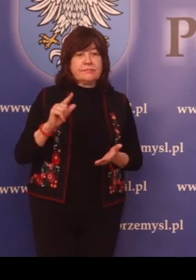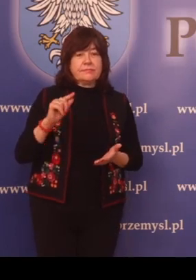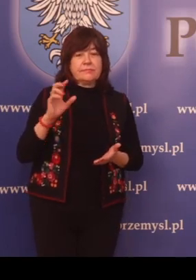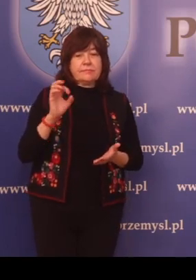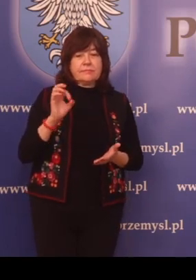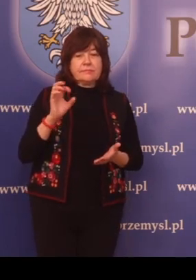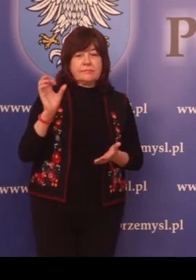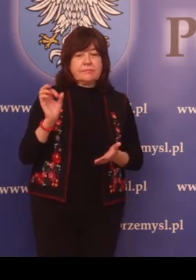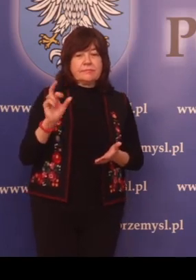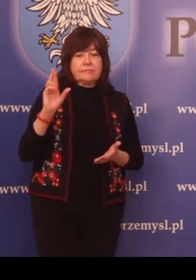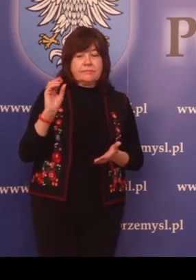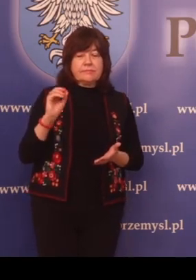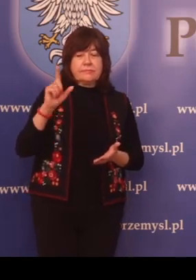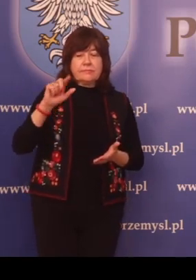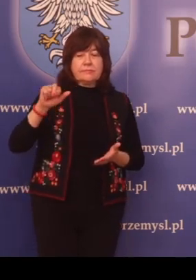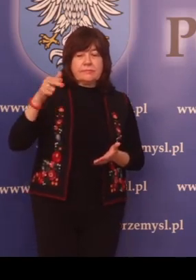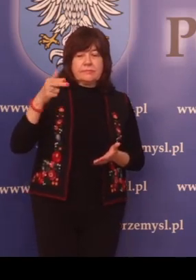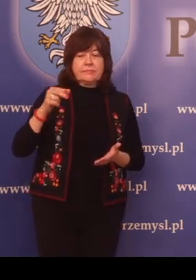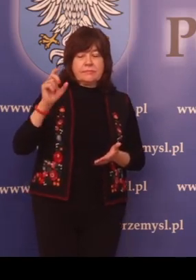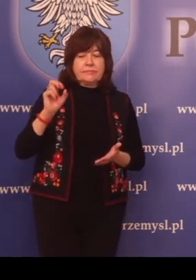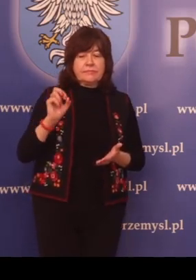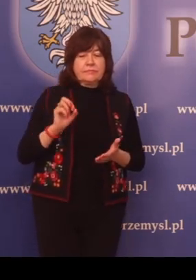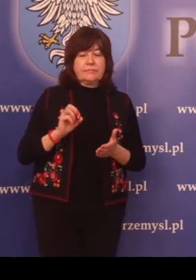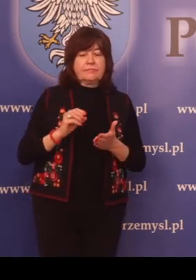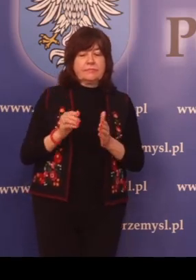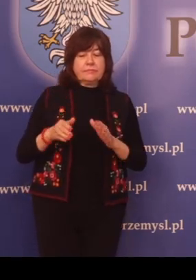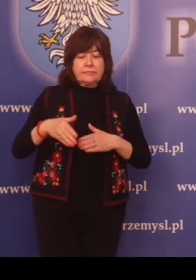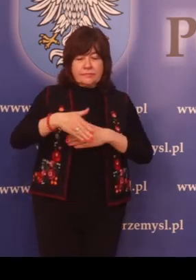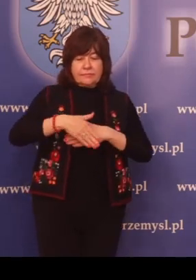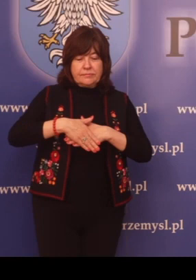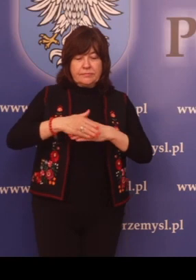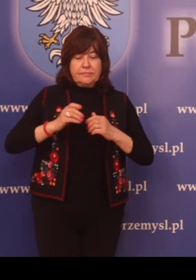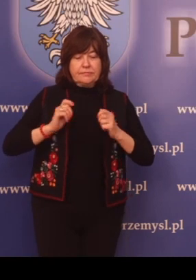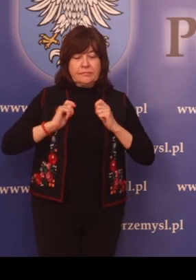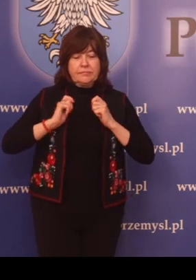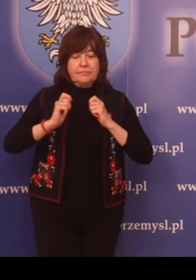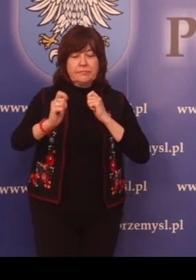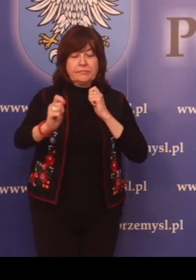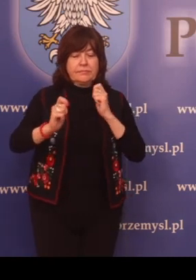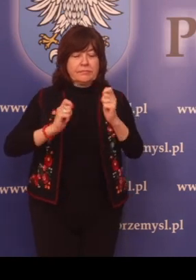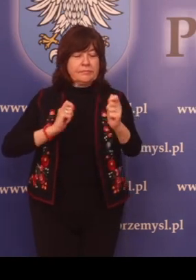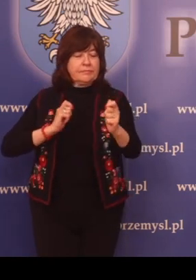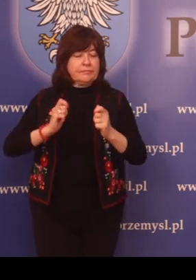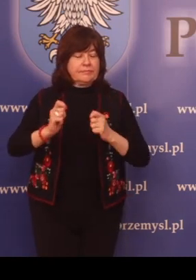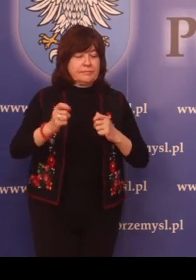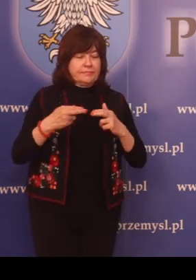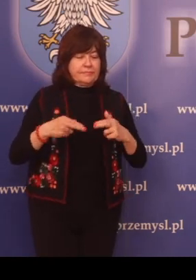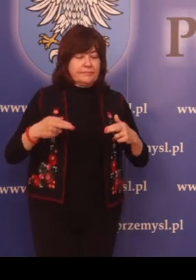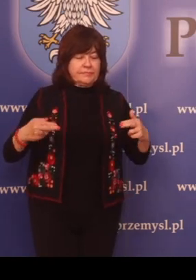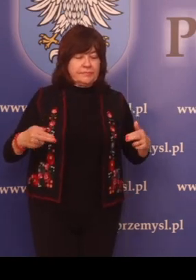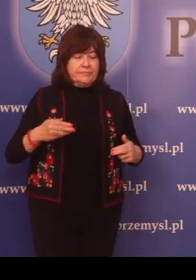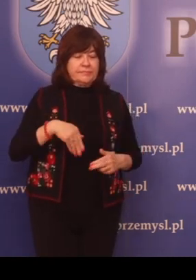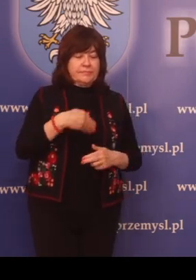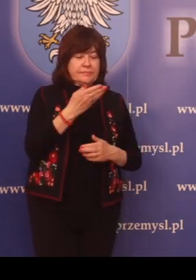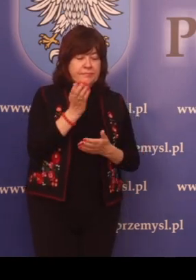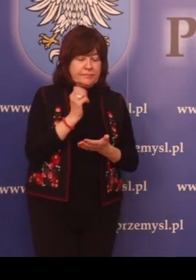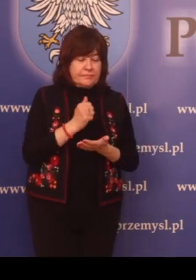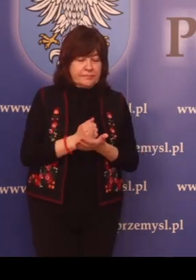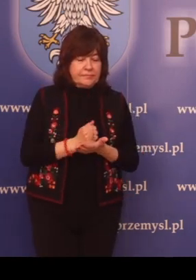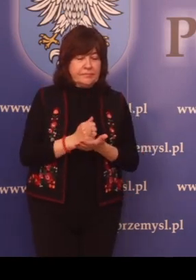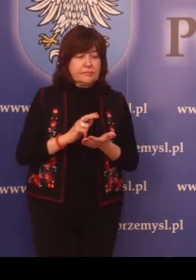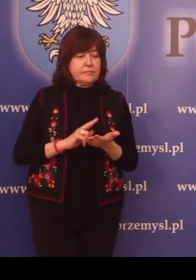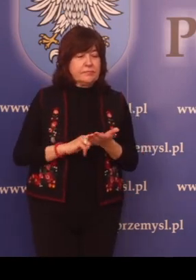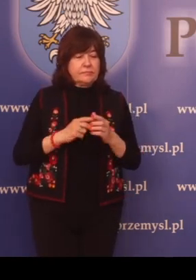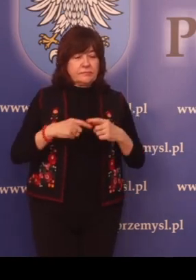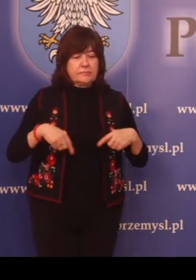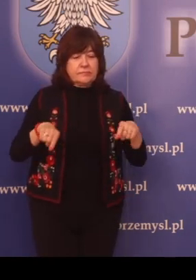Wydanie licencji na wykonywanie krajowego transportu drogowego osób